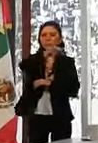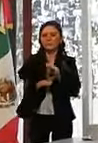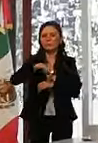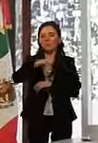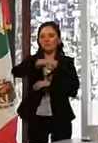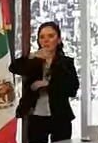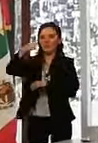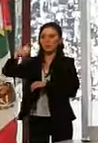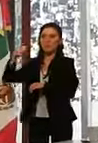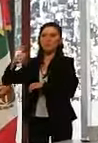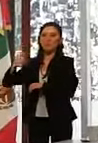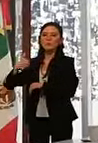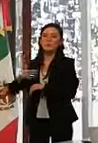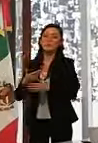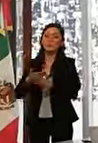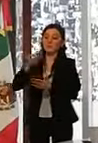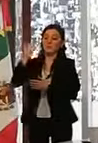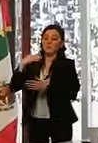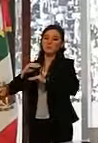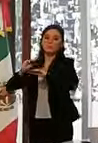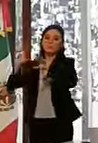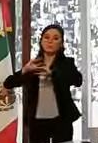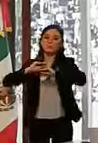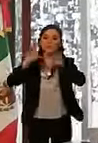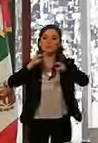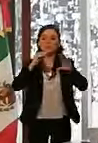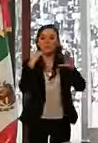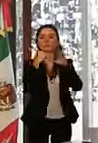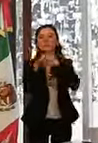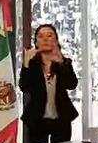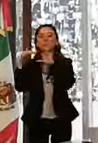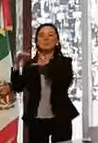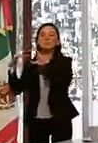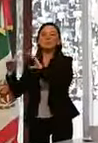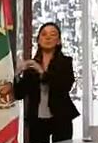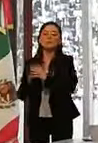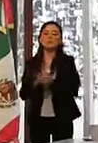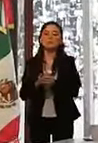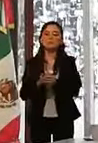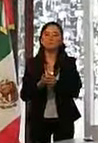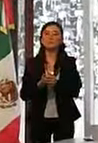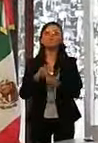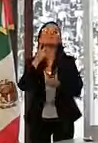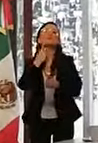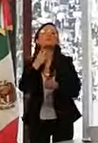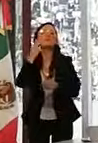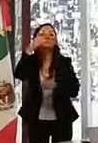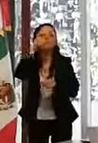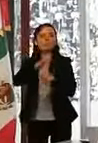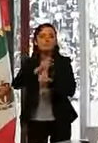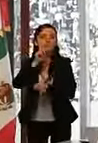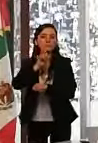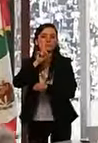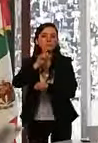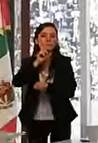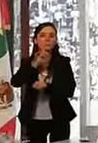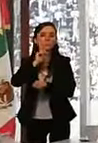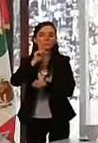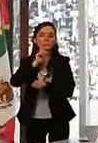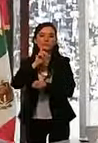hecho llegar con anterioridad, solicito a la diputada secretaria lo someta a consideración de quienes estamos